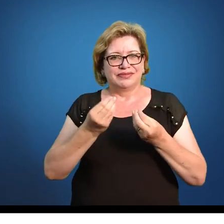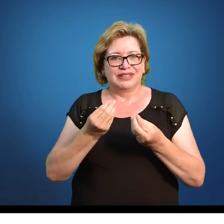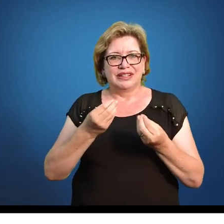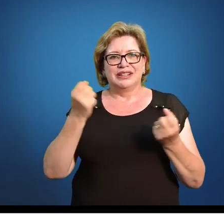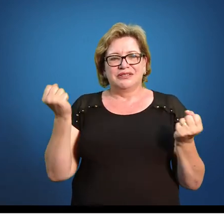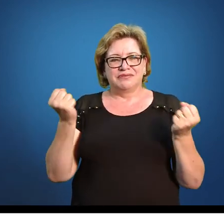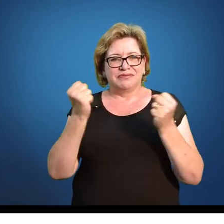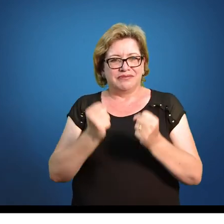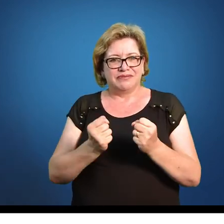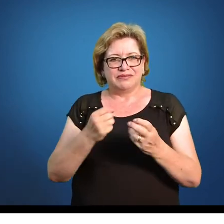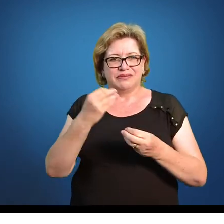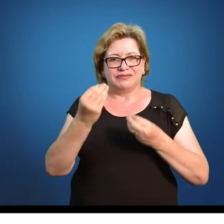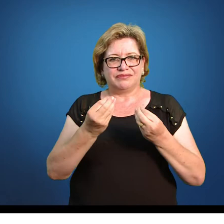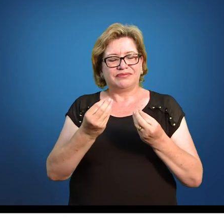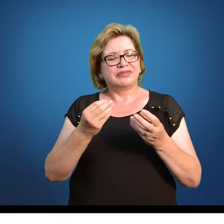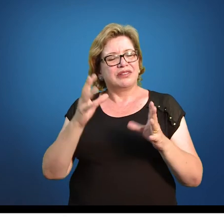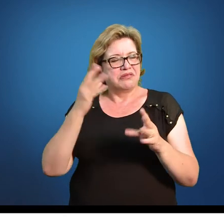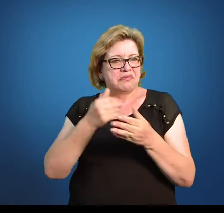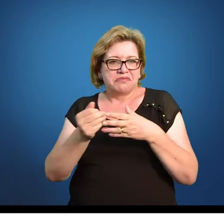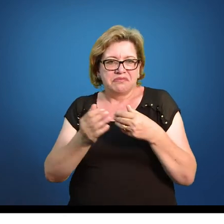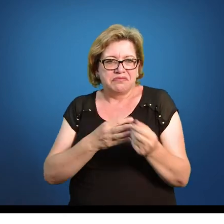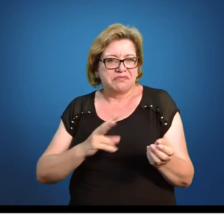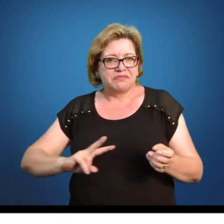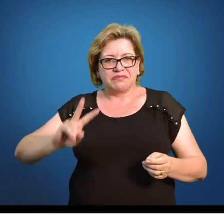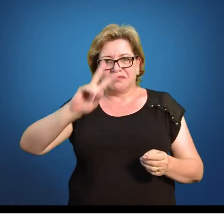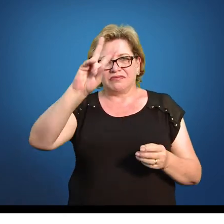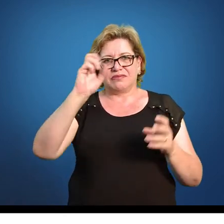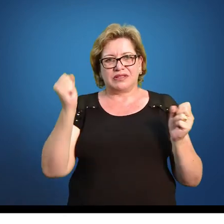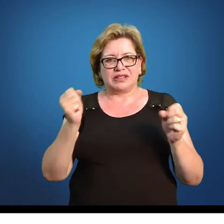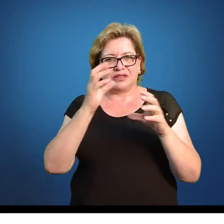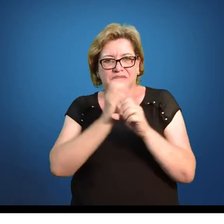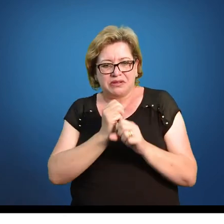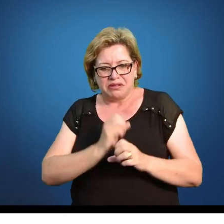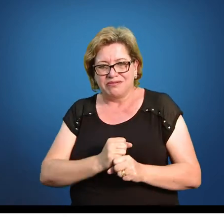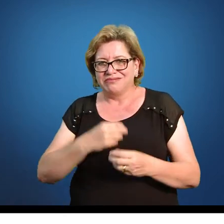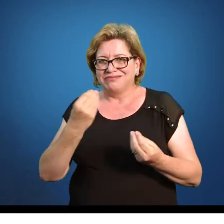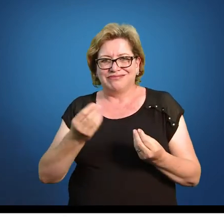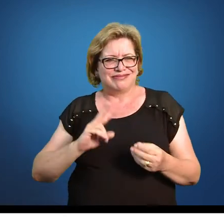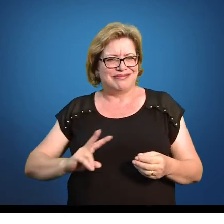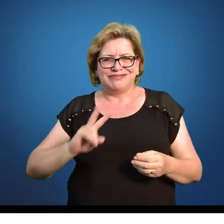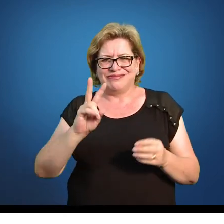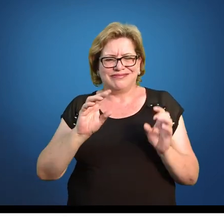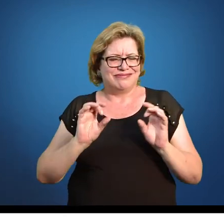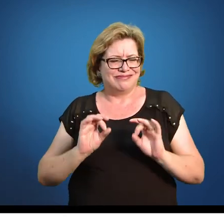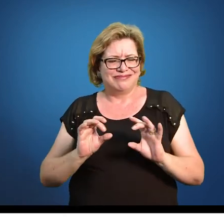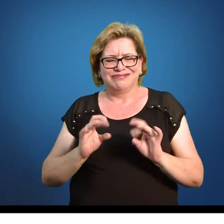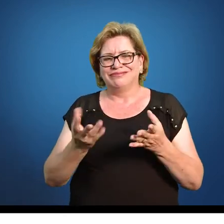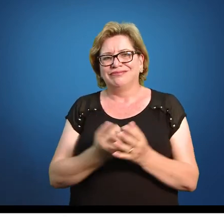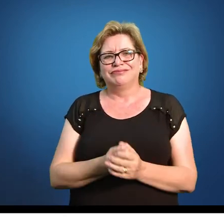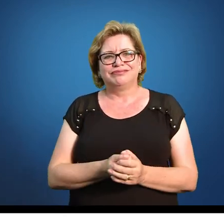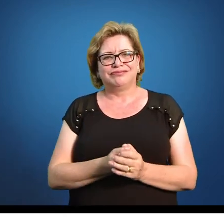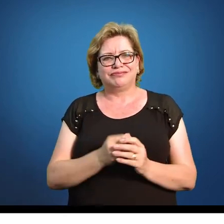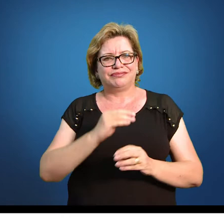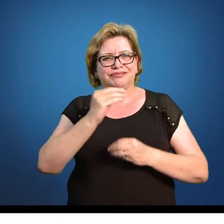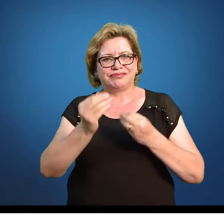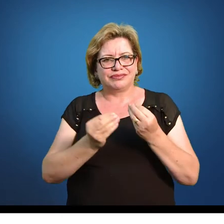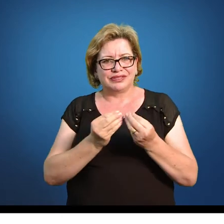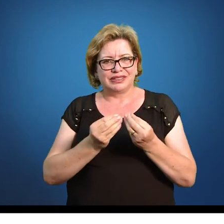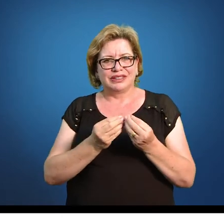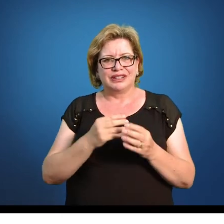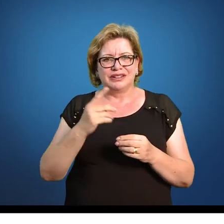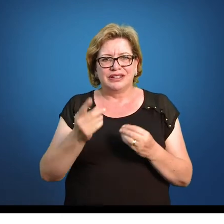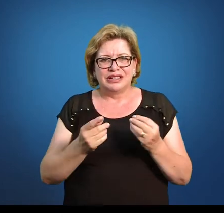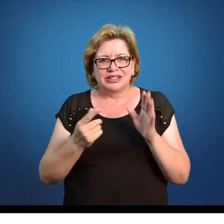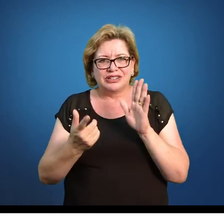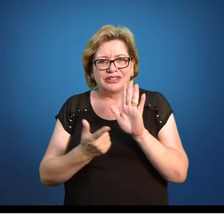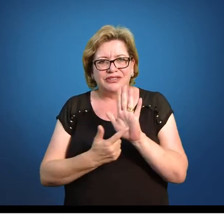qualquer. Estaria somando a mesma coisa várias vezes. Não tem um valor específico. Aí, para não rolar uma inveja,